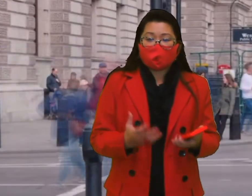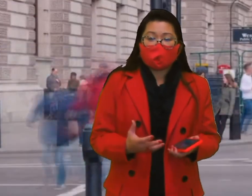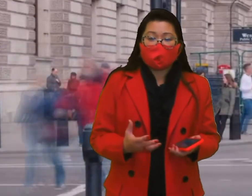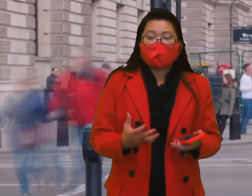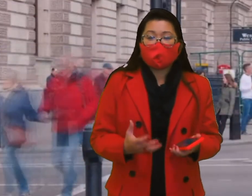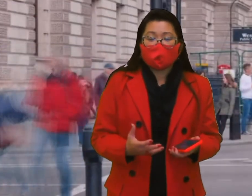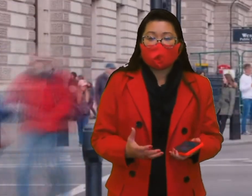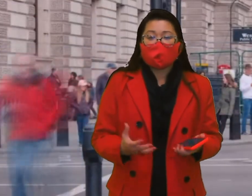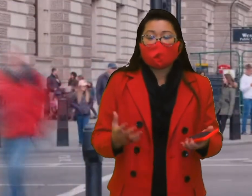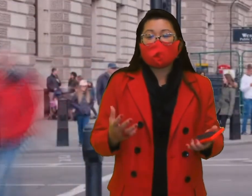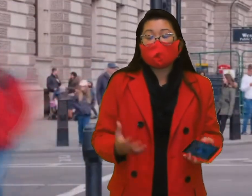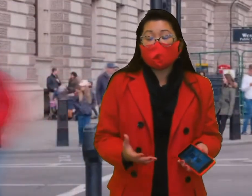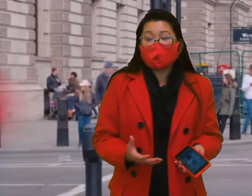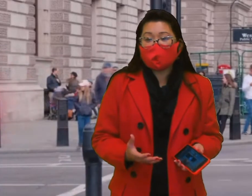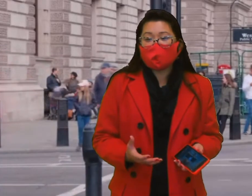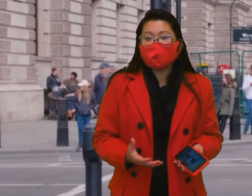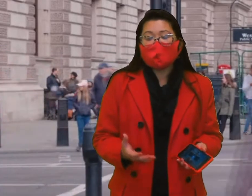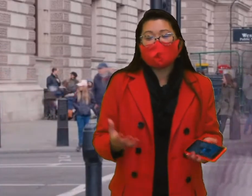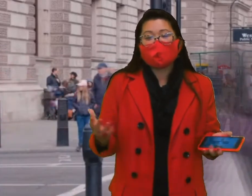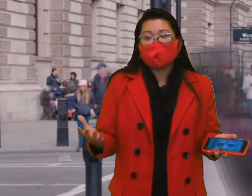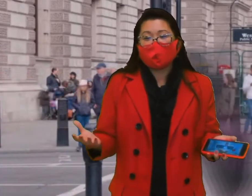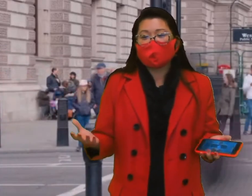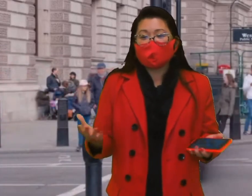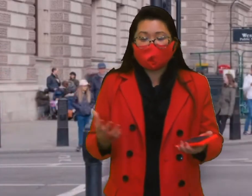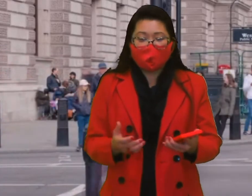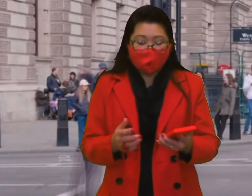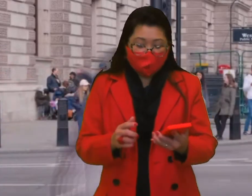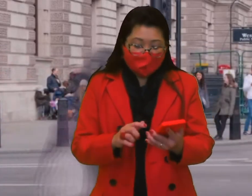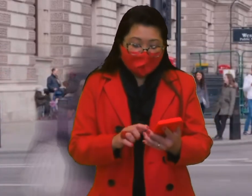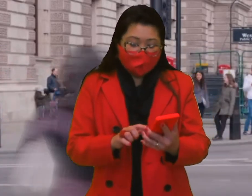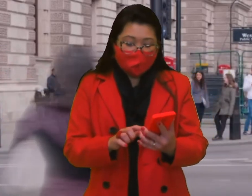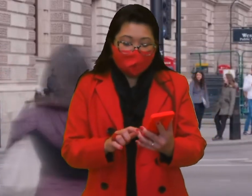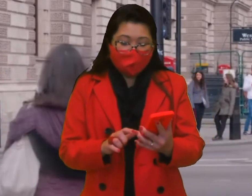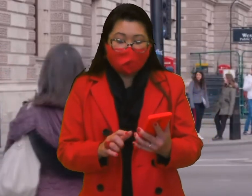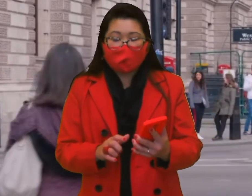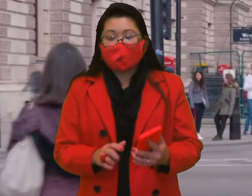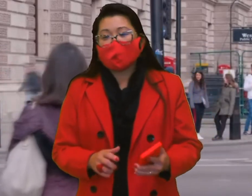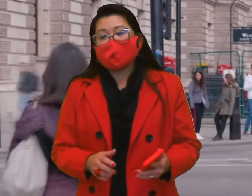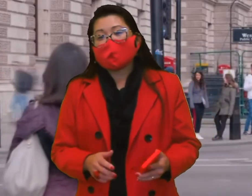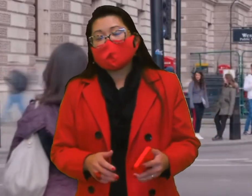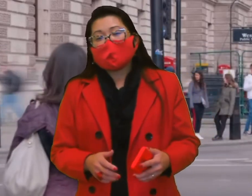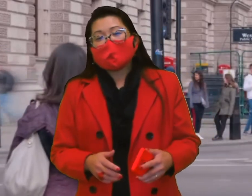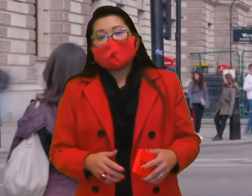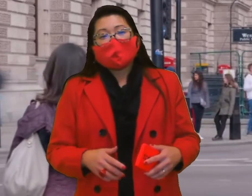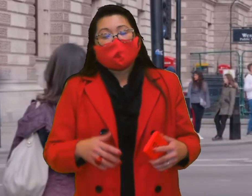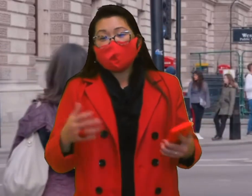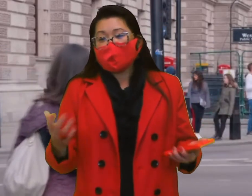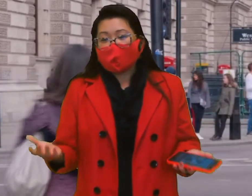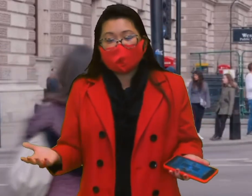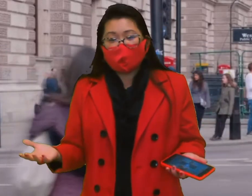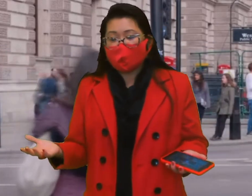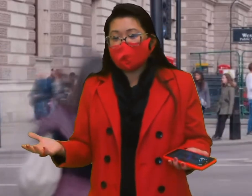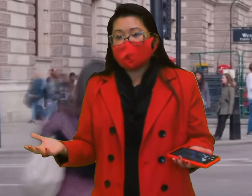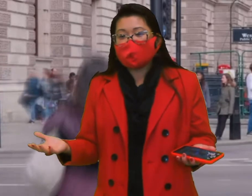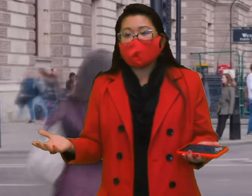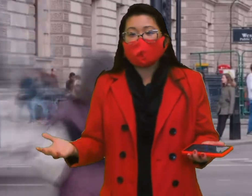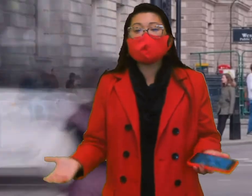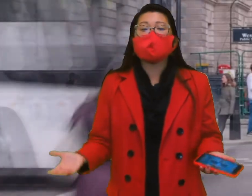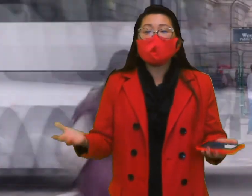salas de aula. Então, é isso. Eu espero que eu tenha ajudado todos vocês com